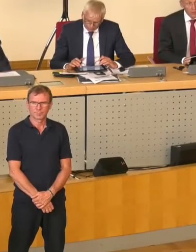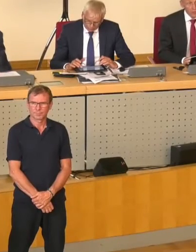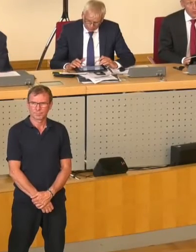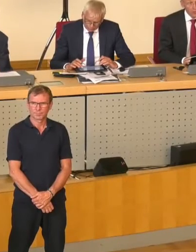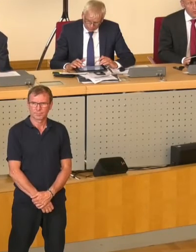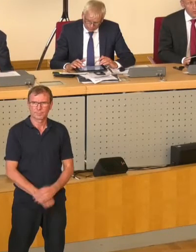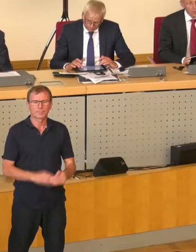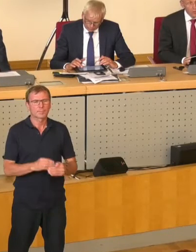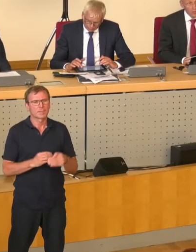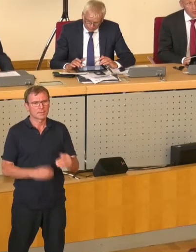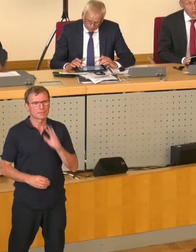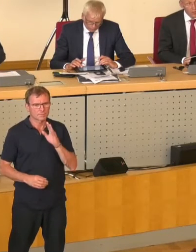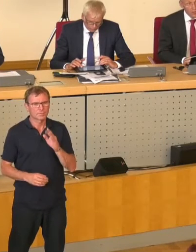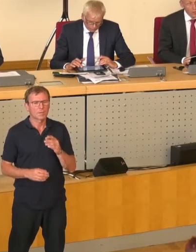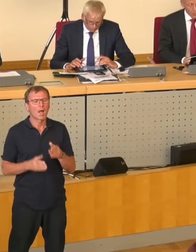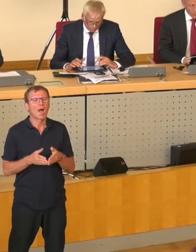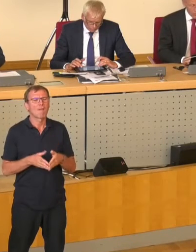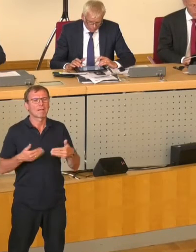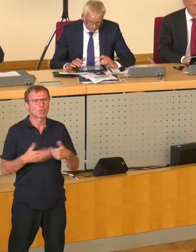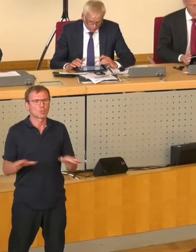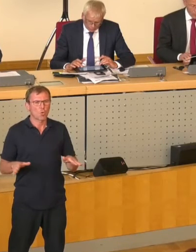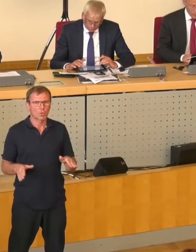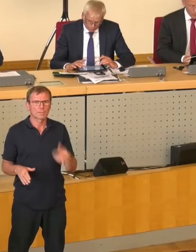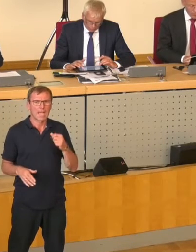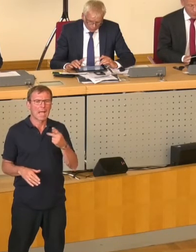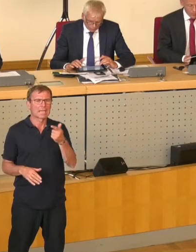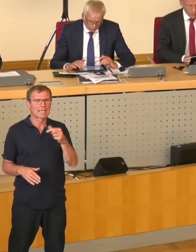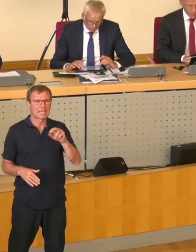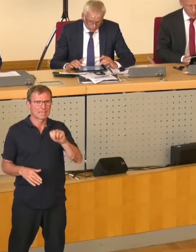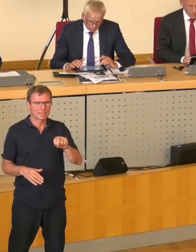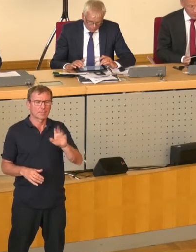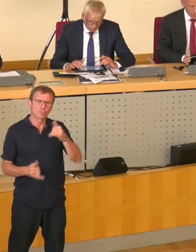Als nächstes für die Fraktionslosen hier Krien und dann Herr Scholbach.